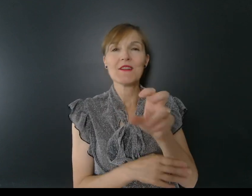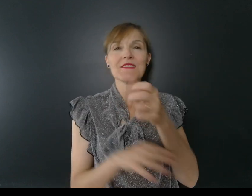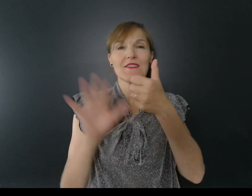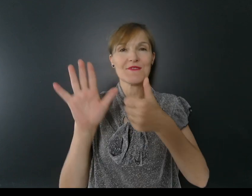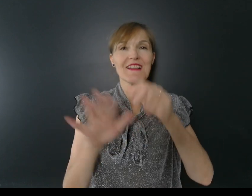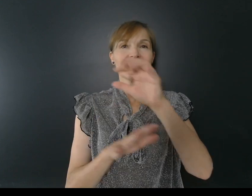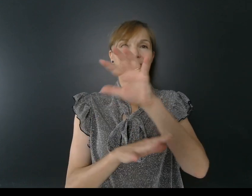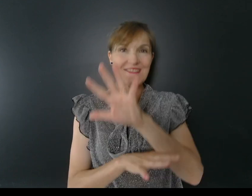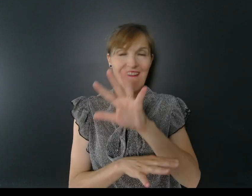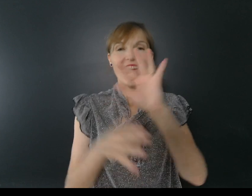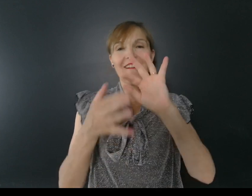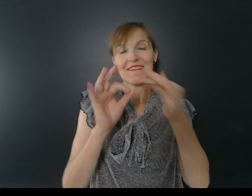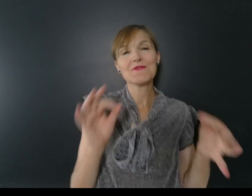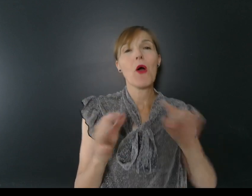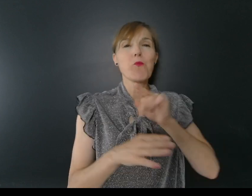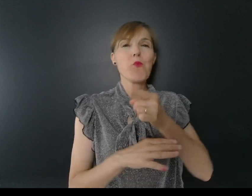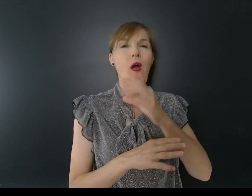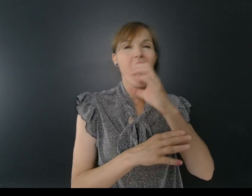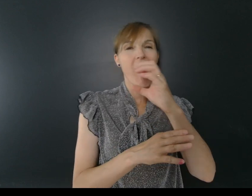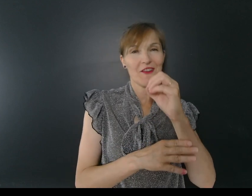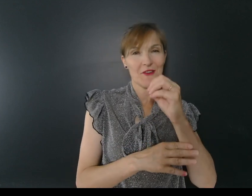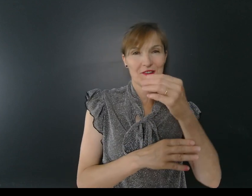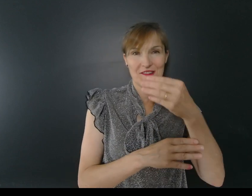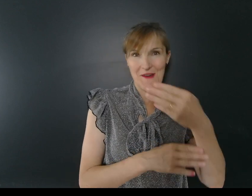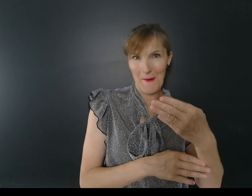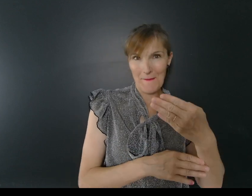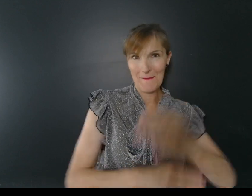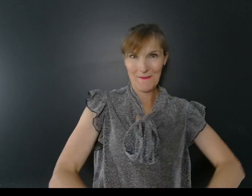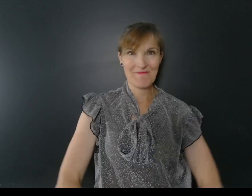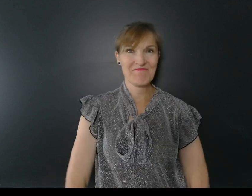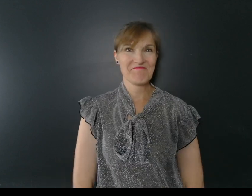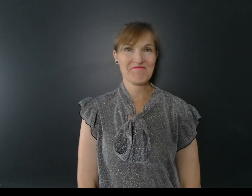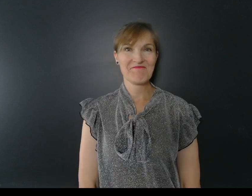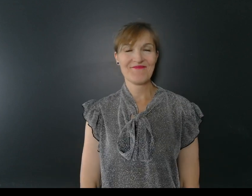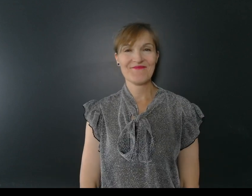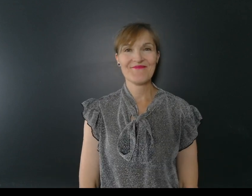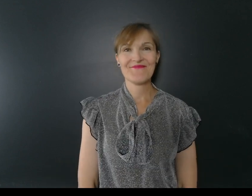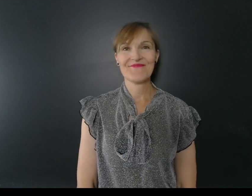-titrage-Canada Sous-Canada